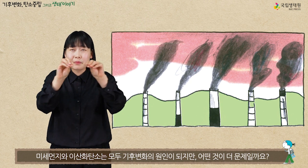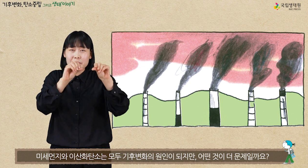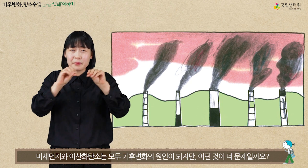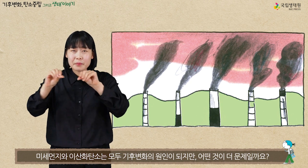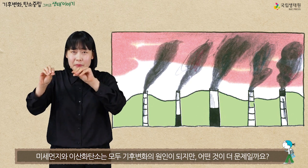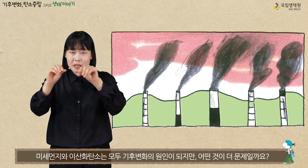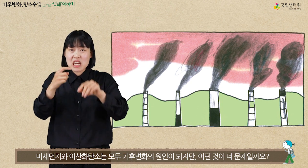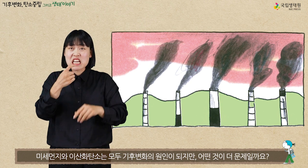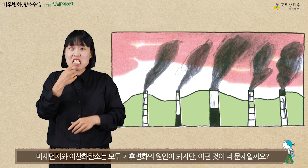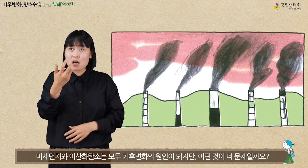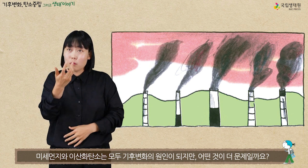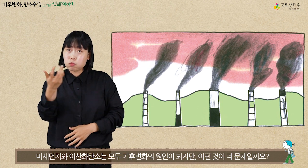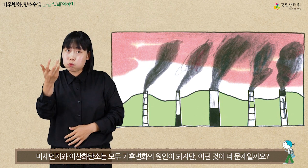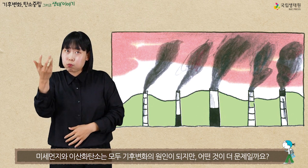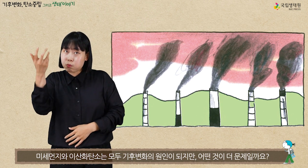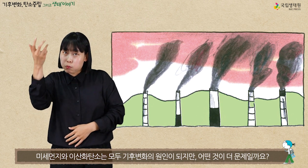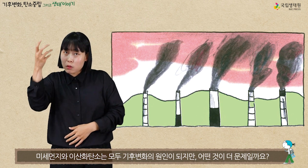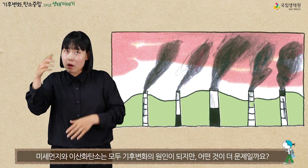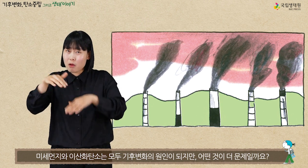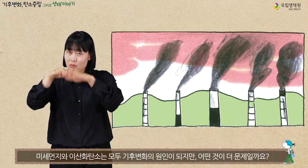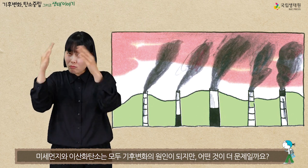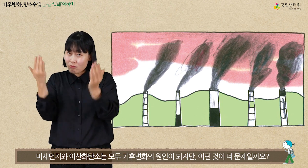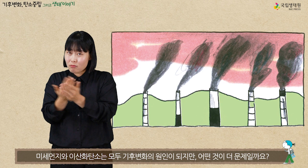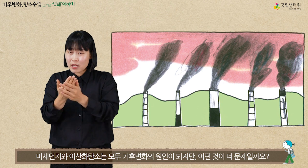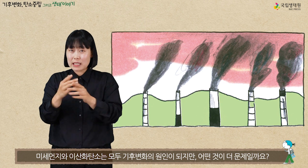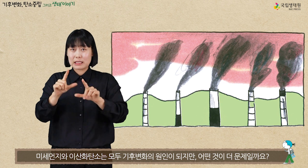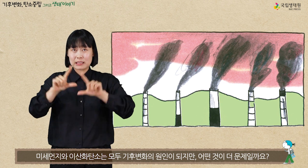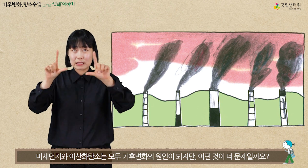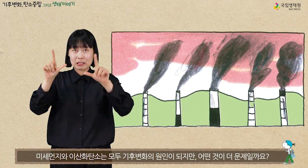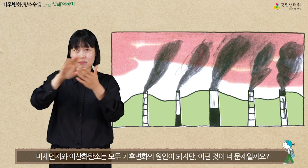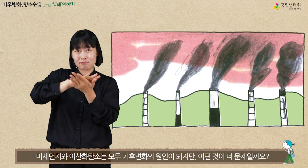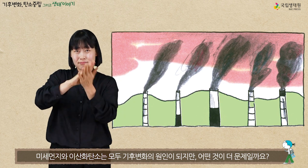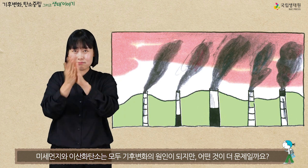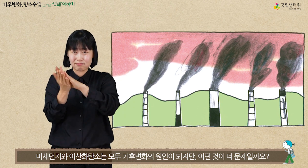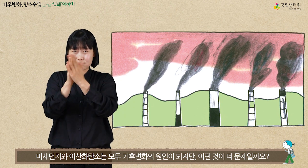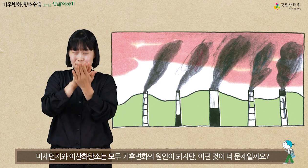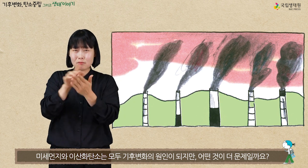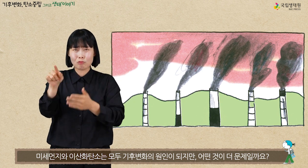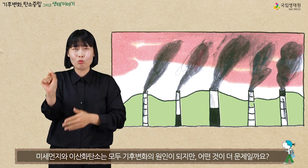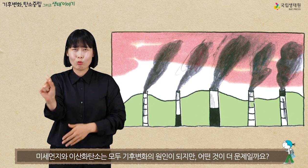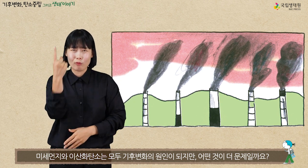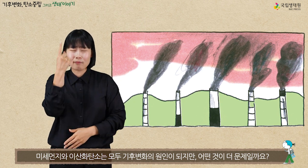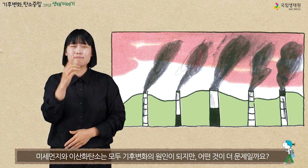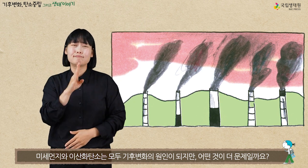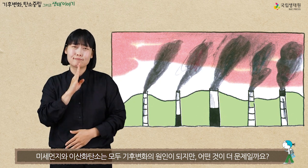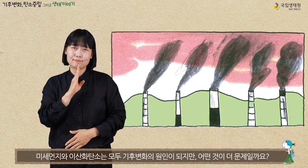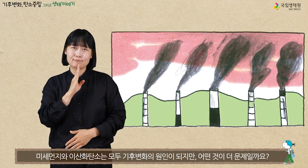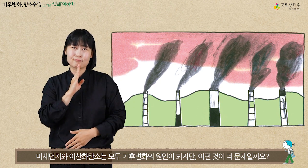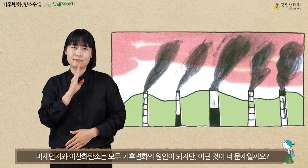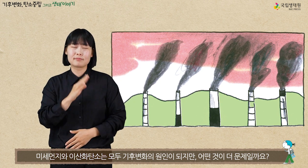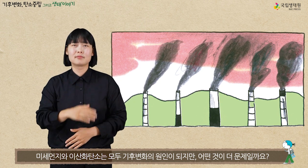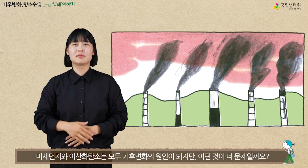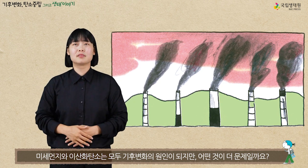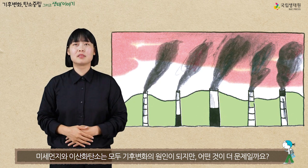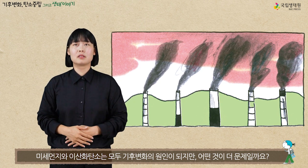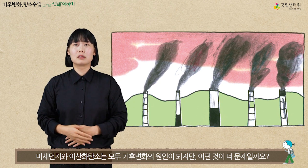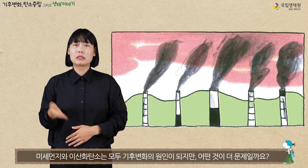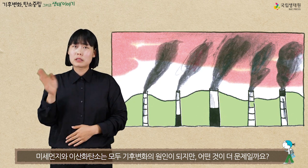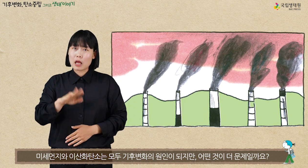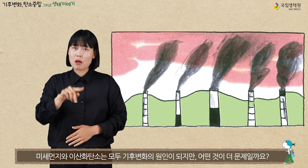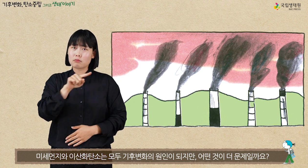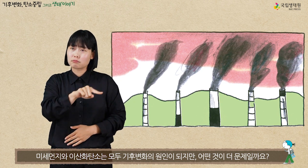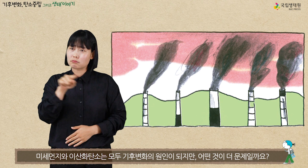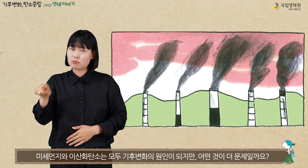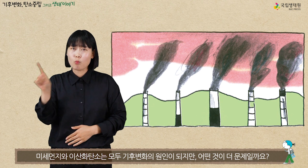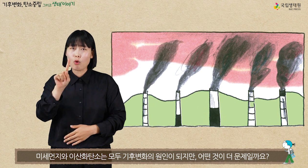미세먼지와 이산화탄소는 모두 기후변화의 원인이 되지만 어떤 것이 더 문제일까요?